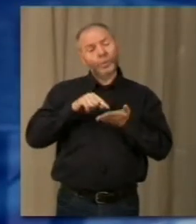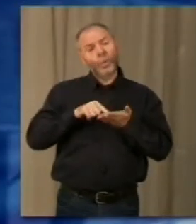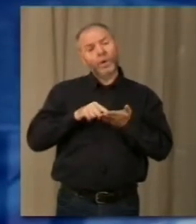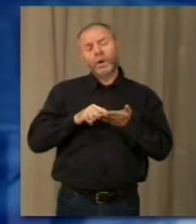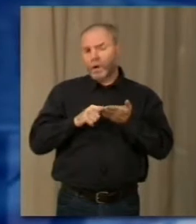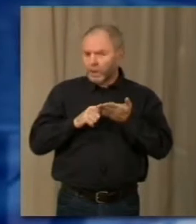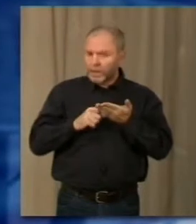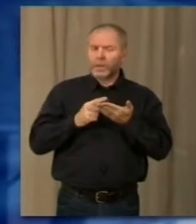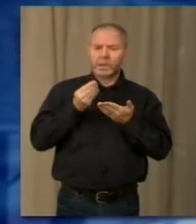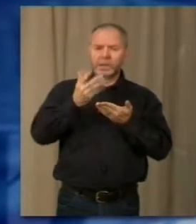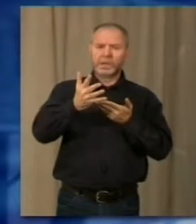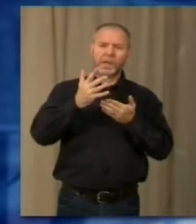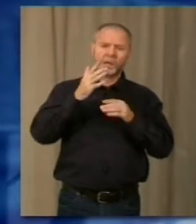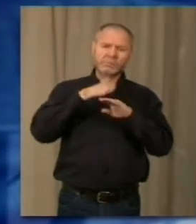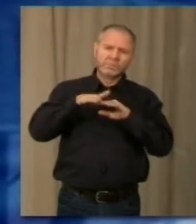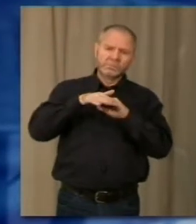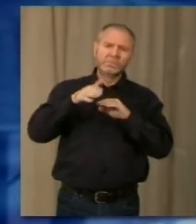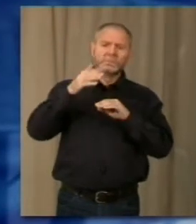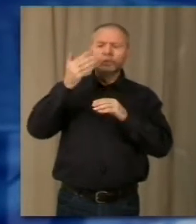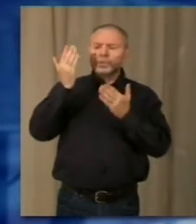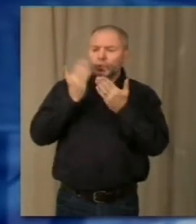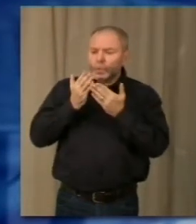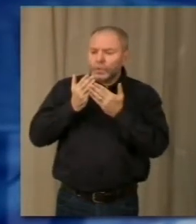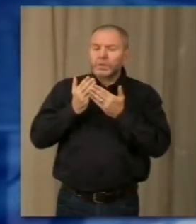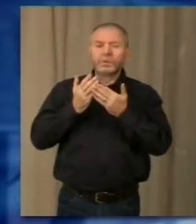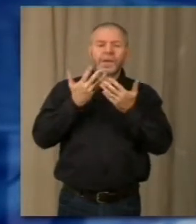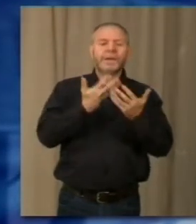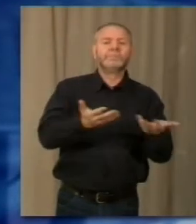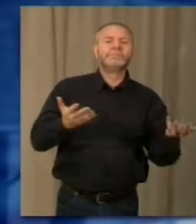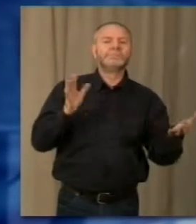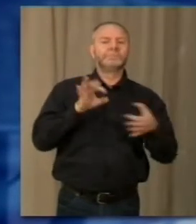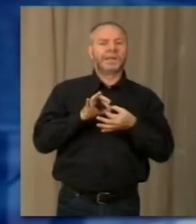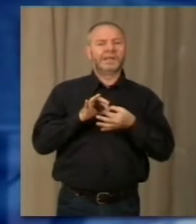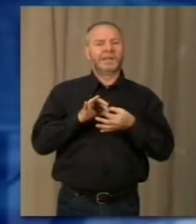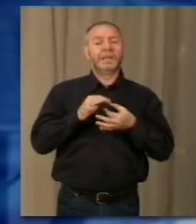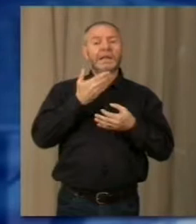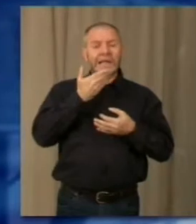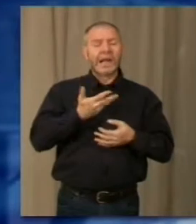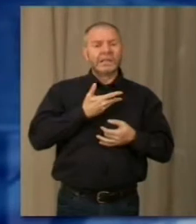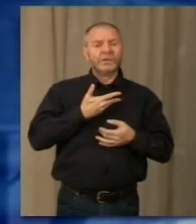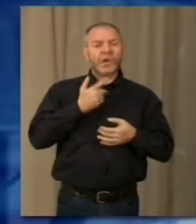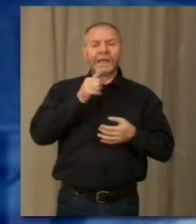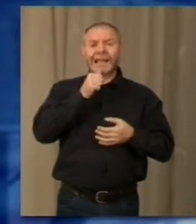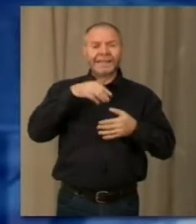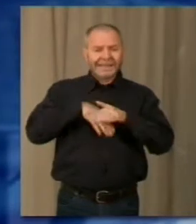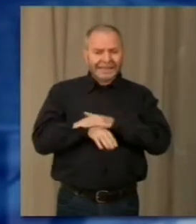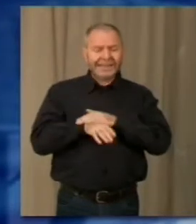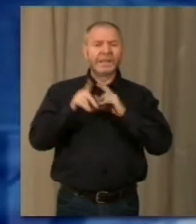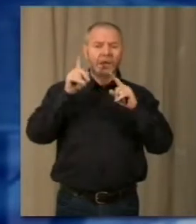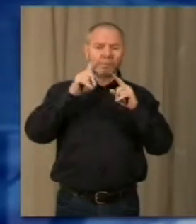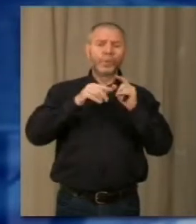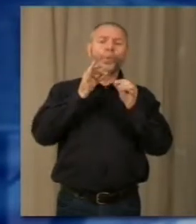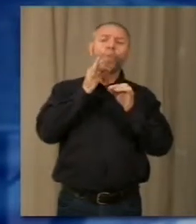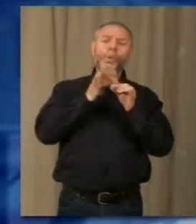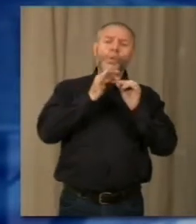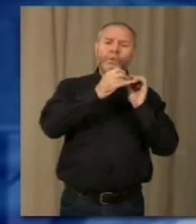studenti di applicare sul campo la teoria imparata sui banchi. Questo grazie al vigneto e alla cantina realizzate nel tempo, a cui poi si sono aggiunti